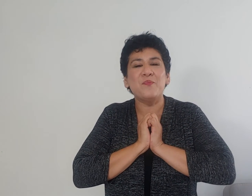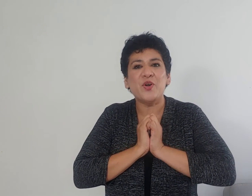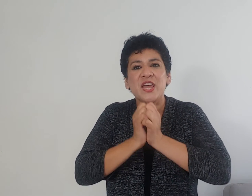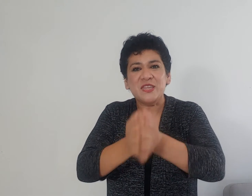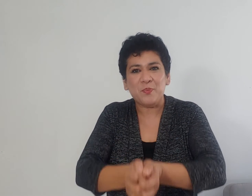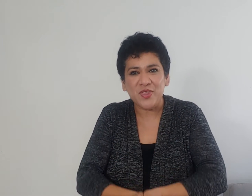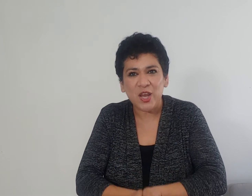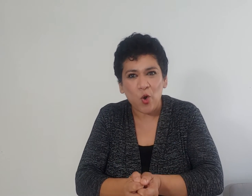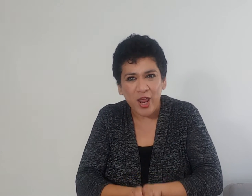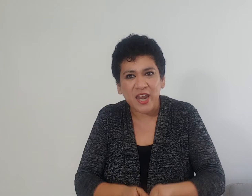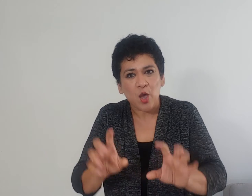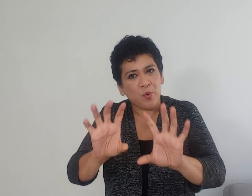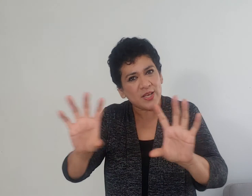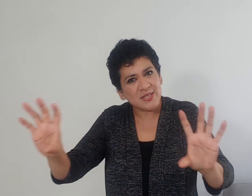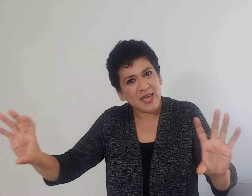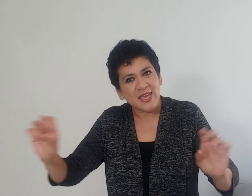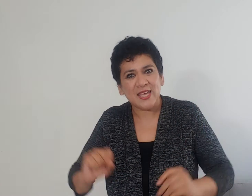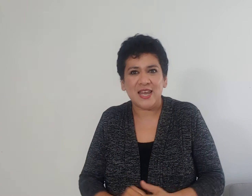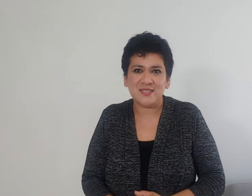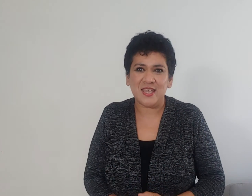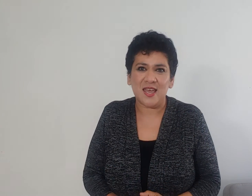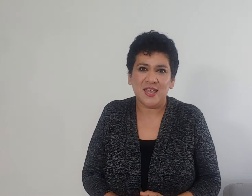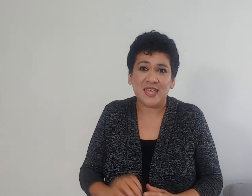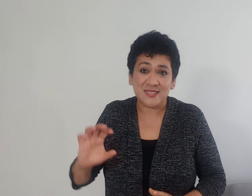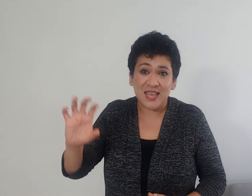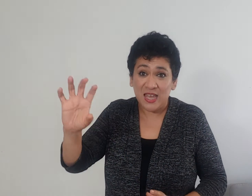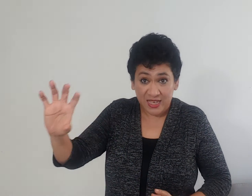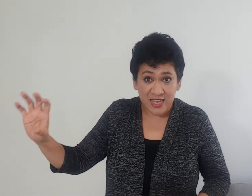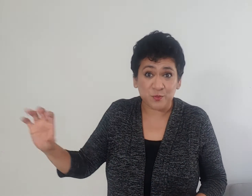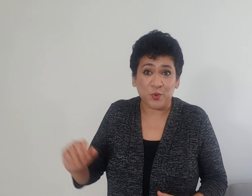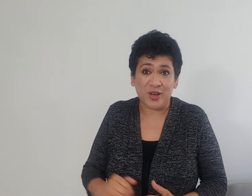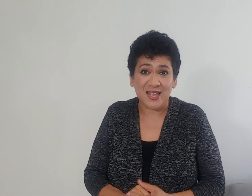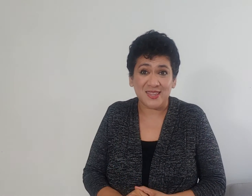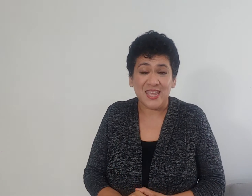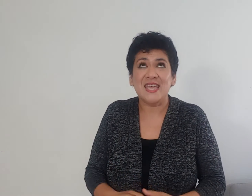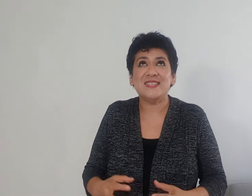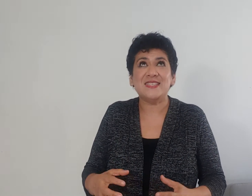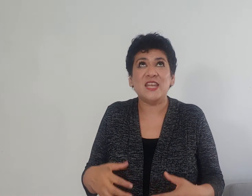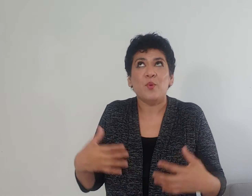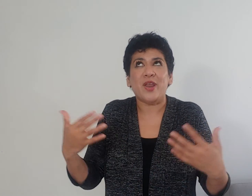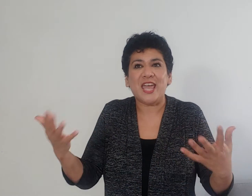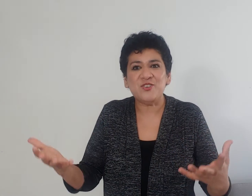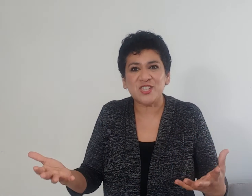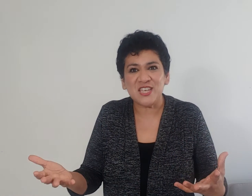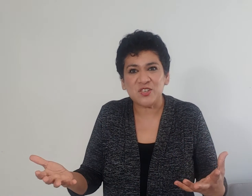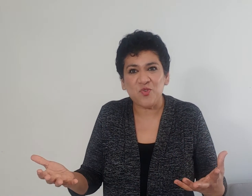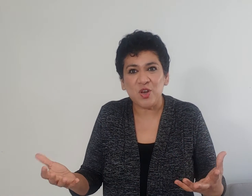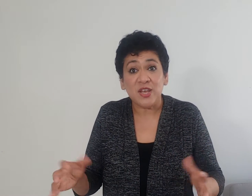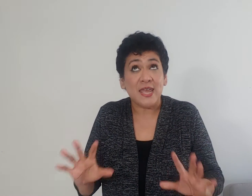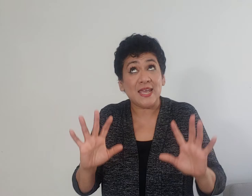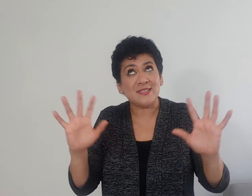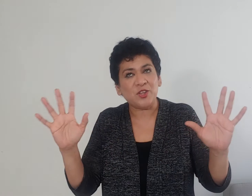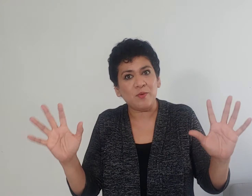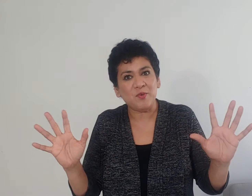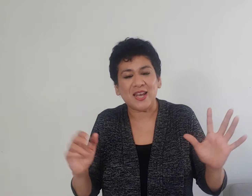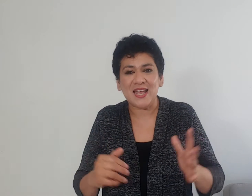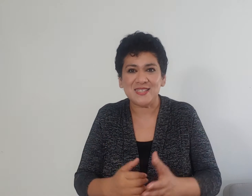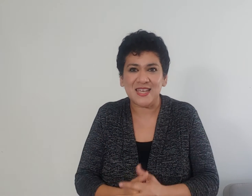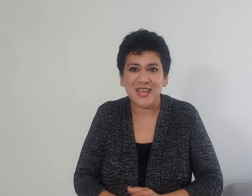amor de poder orar por esa iglesia que es purgante. Es decir, por aquellos que ya se fueron y que quizá todavía no alcanzan